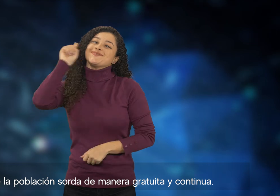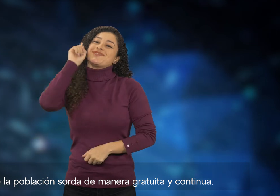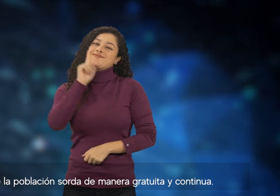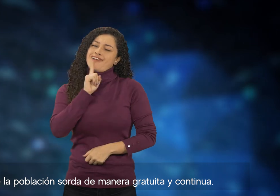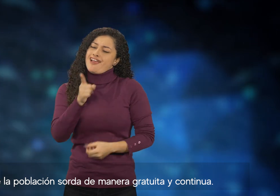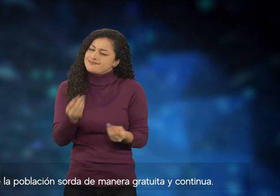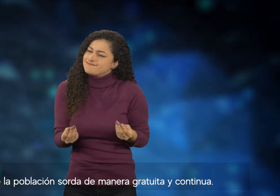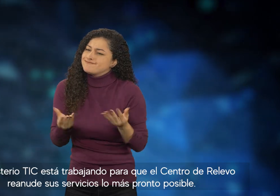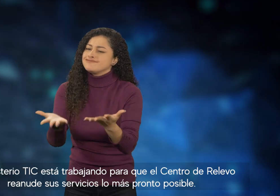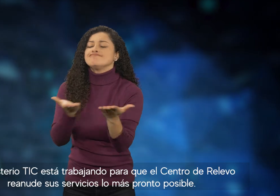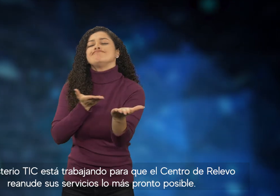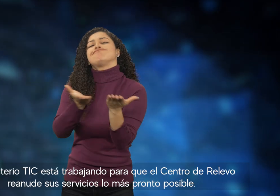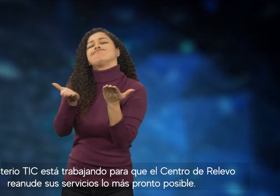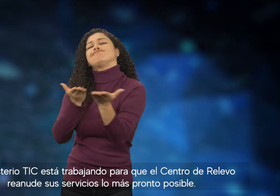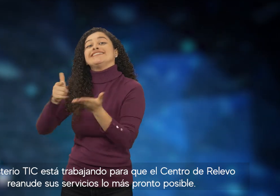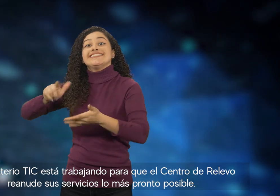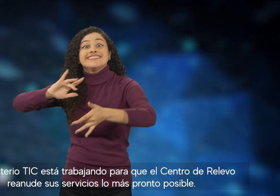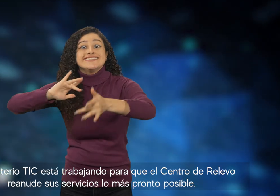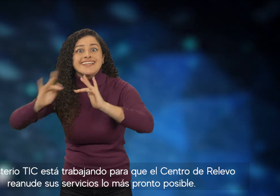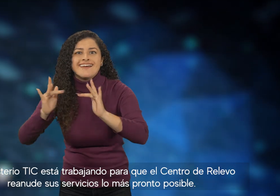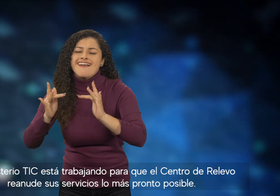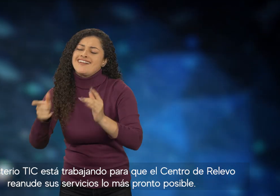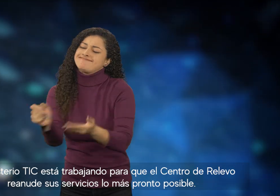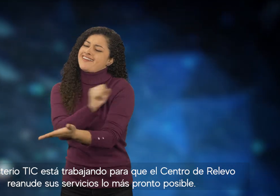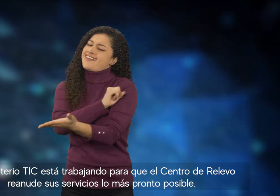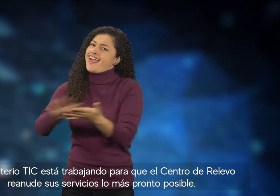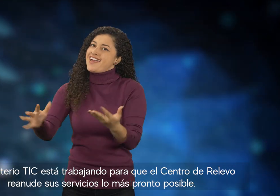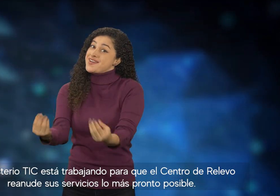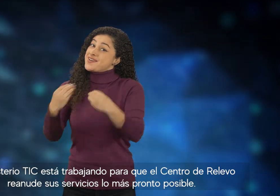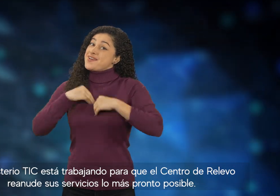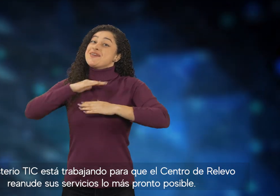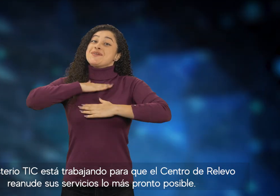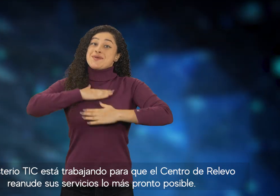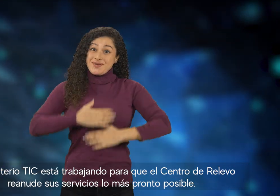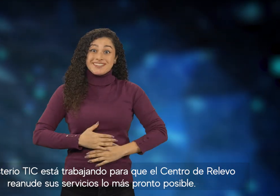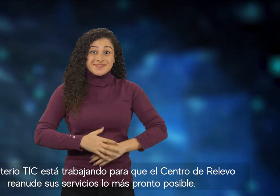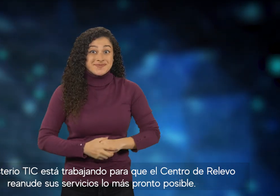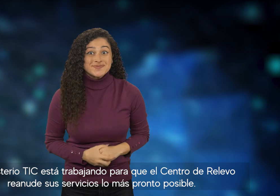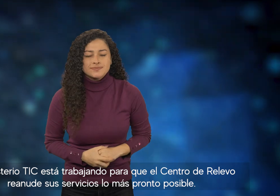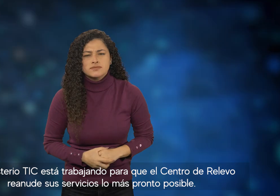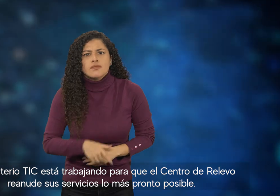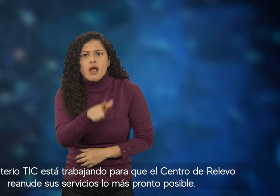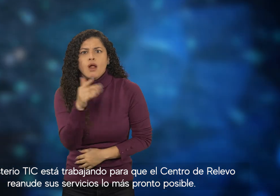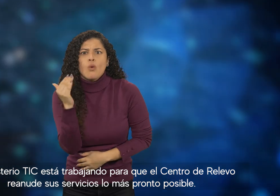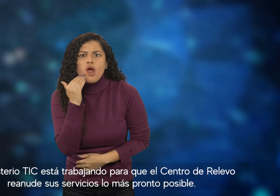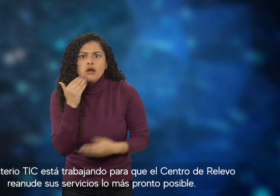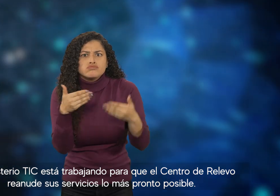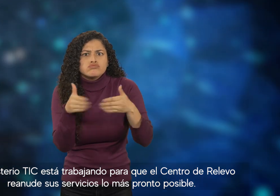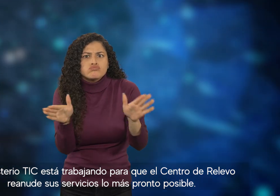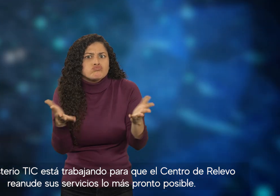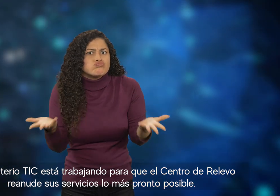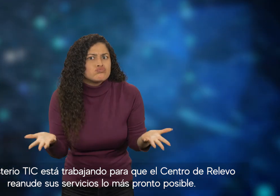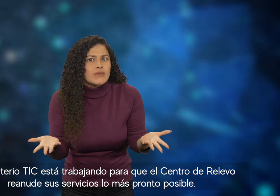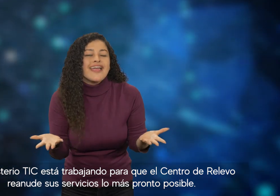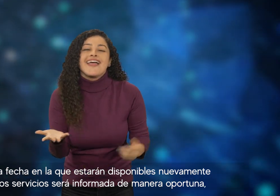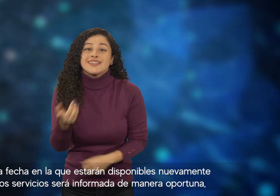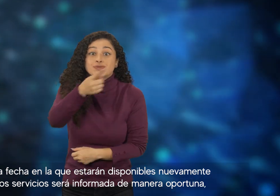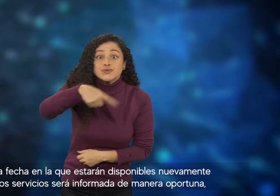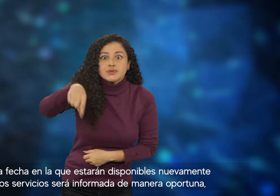continua. El Ministerio TIC está trabajando para que el centro de relevo reanude sus servicios lo más pronto posible. La